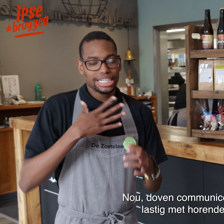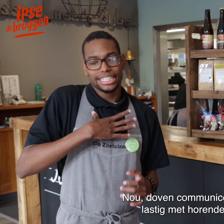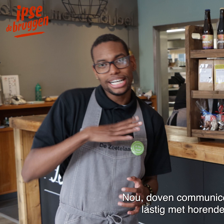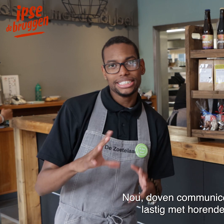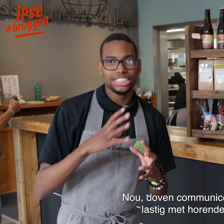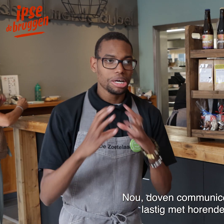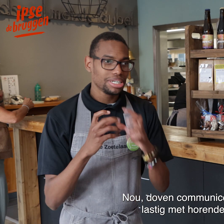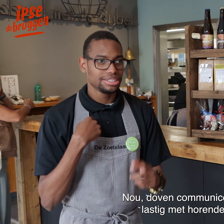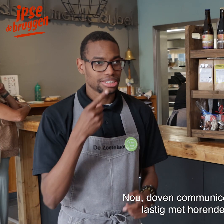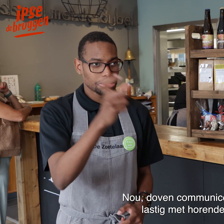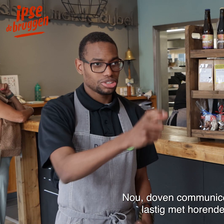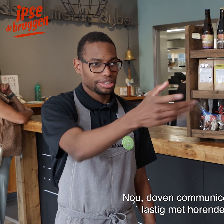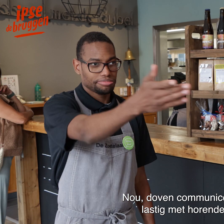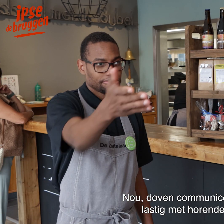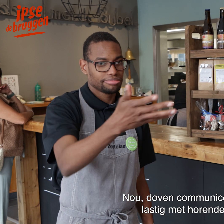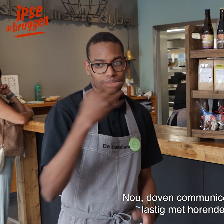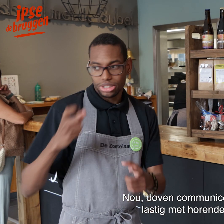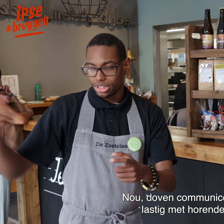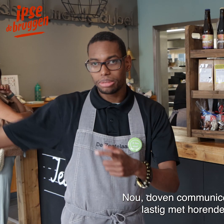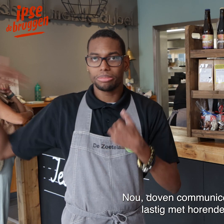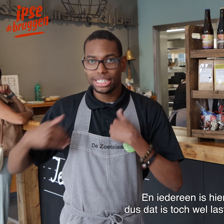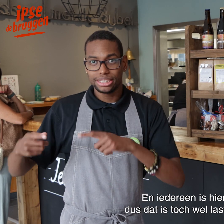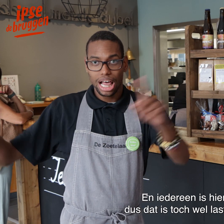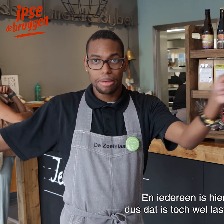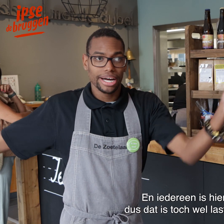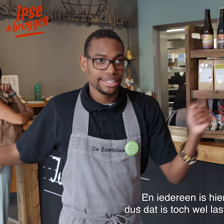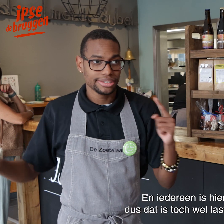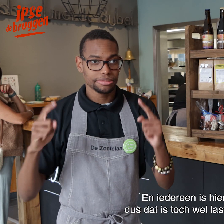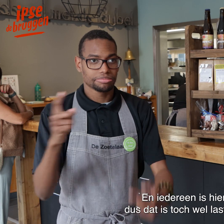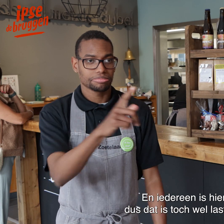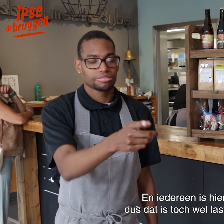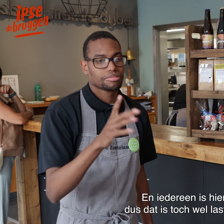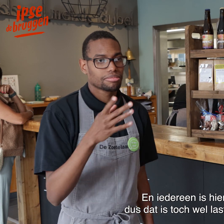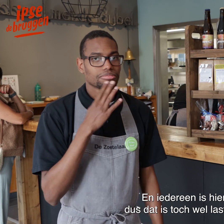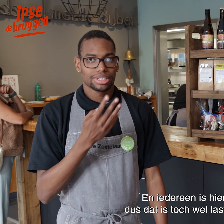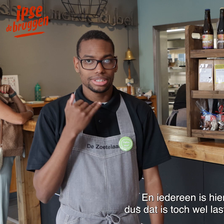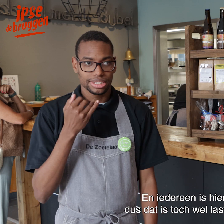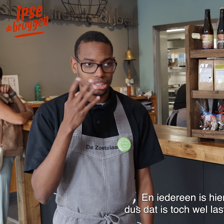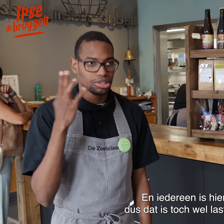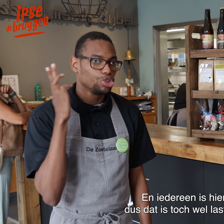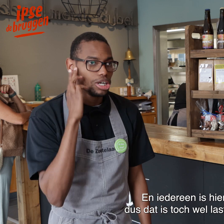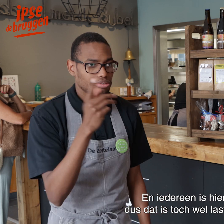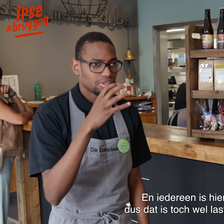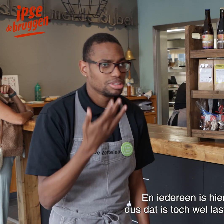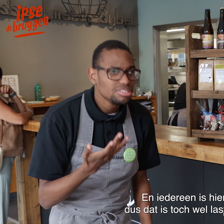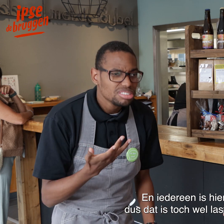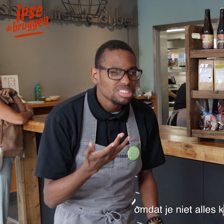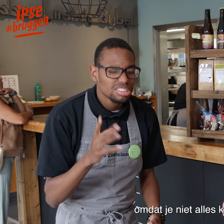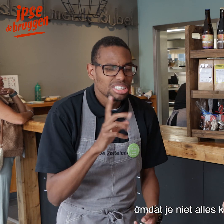Nou, communiceren heel erg lastig met horende klanten. En iedereen is hier horend. Dus dat is toch wel lastig als dove,